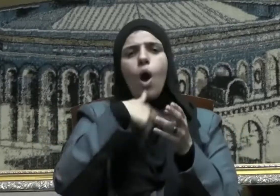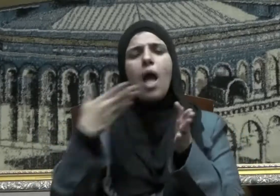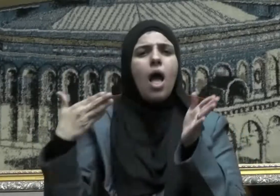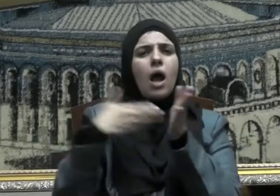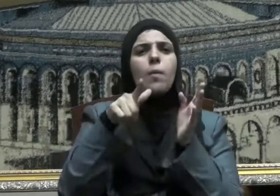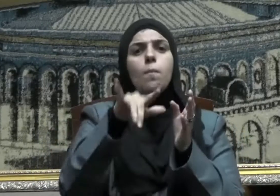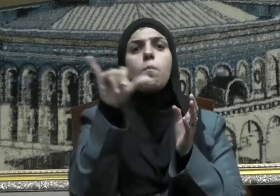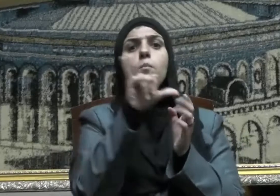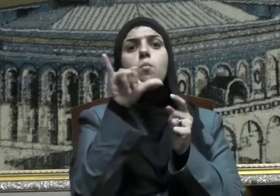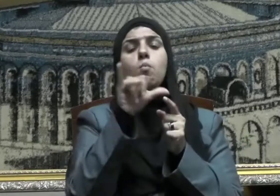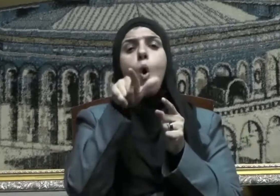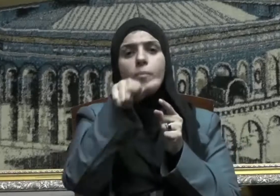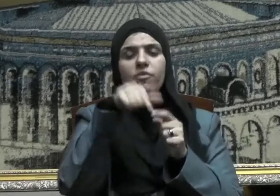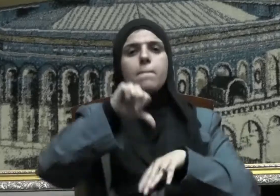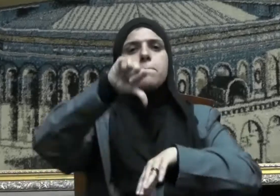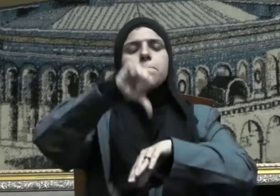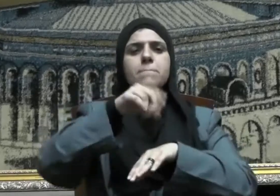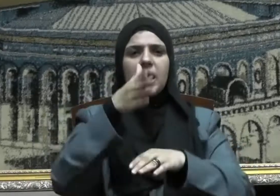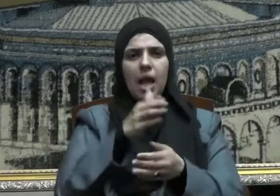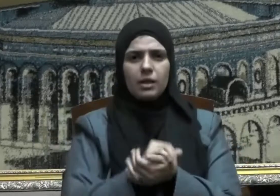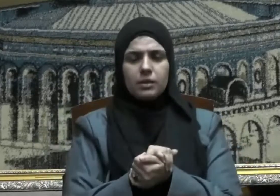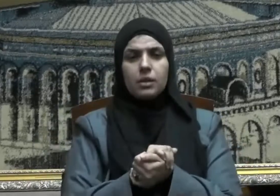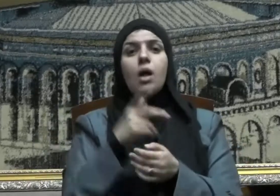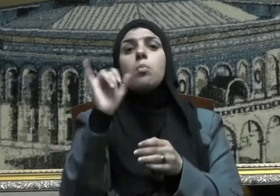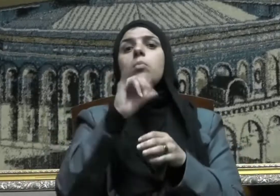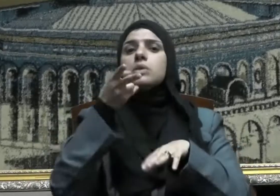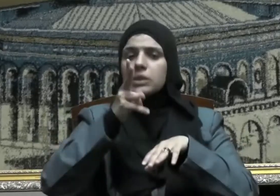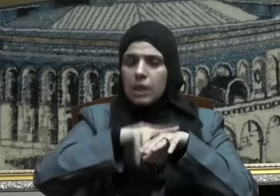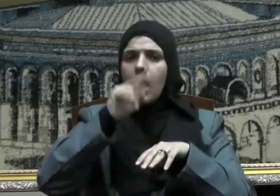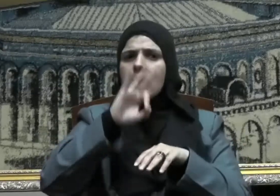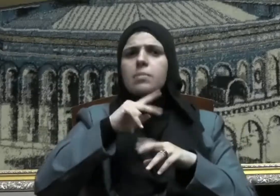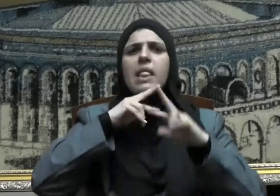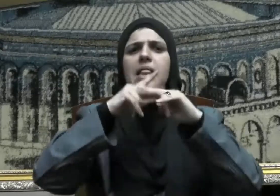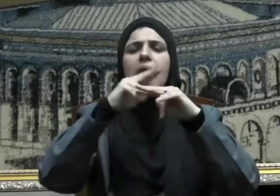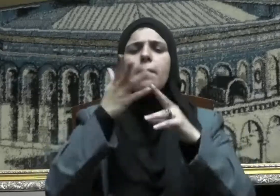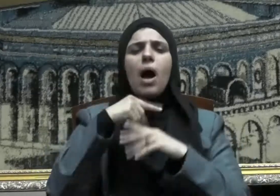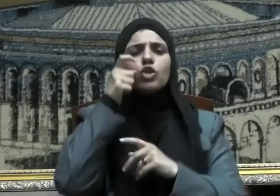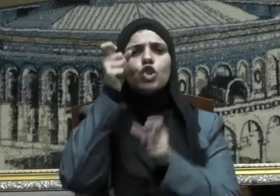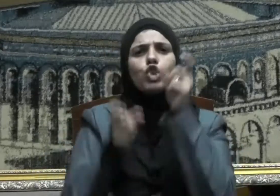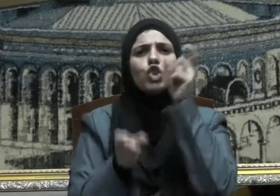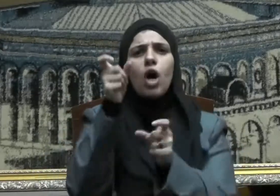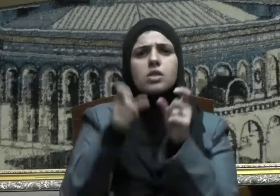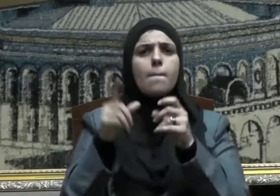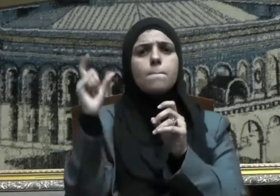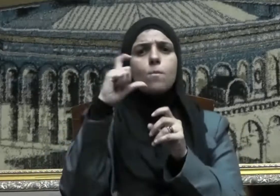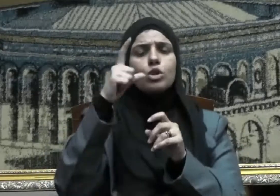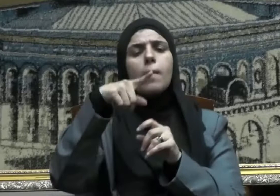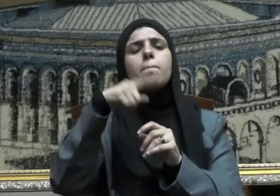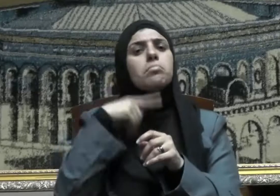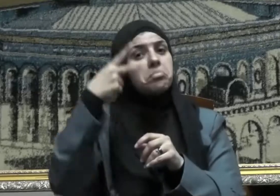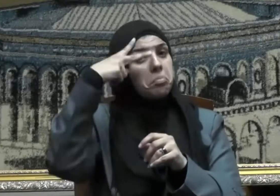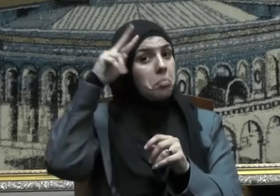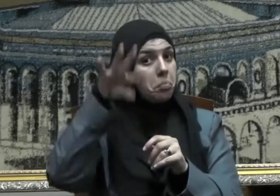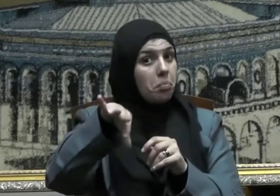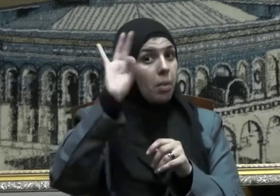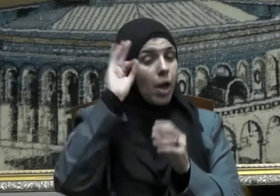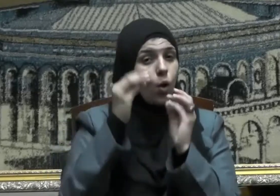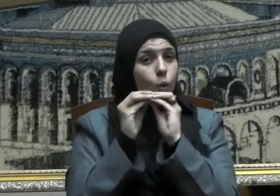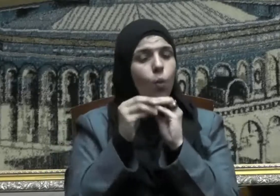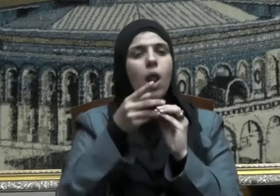أخرى من الأهمية بمكان ينبغي أن يتحلى بها المسلم منها